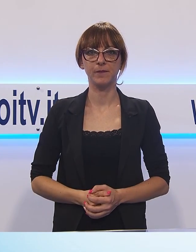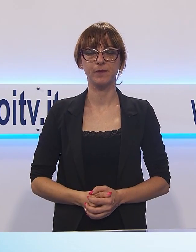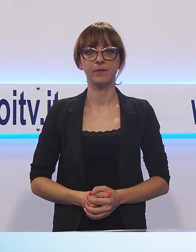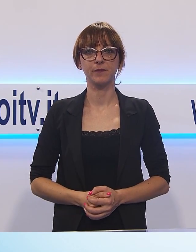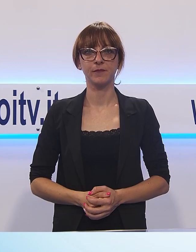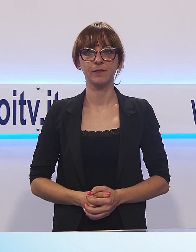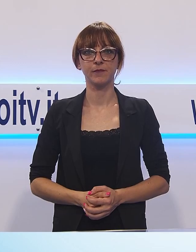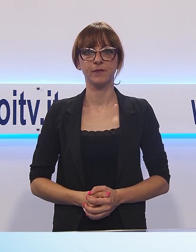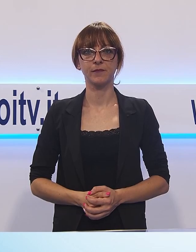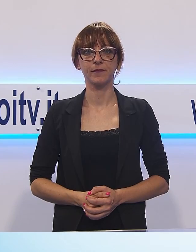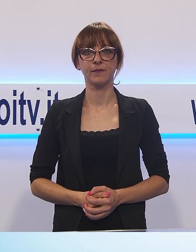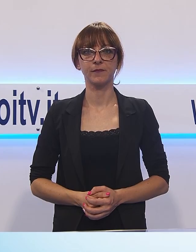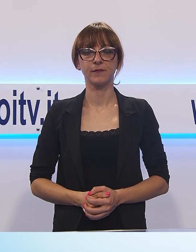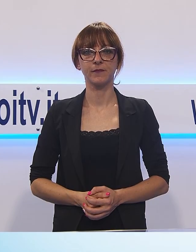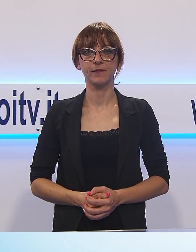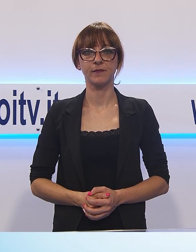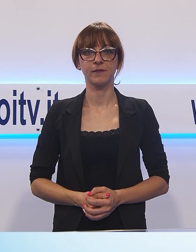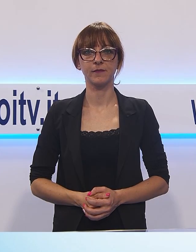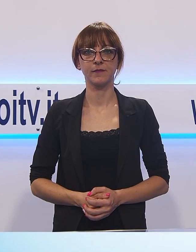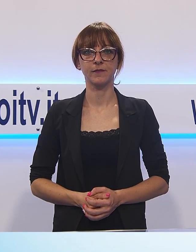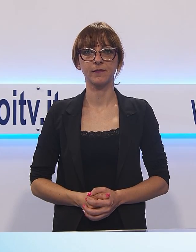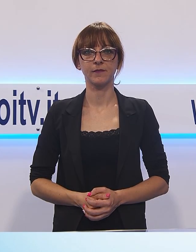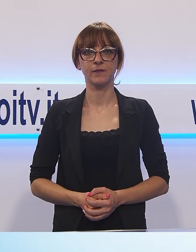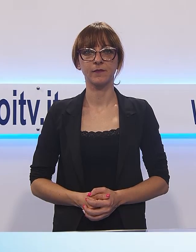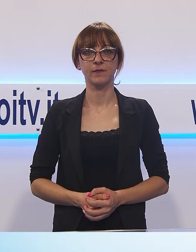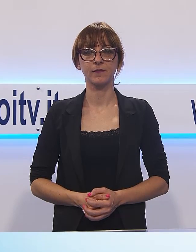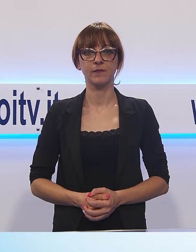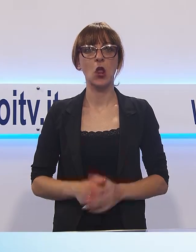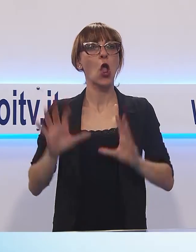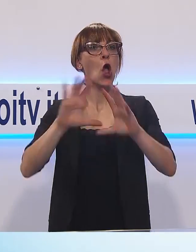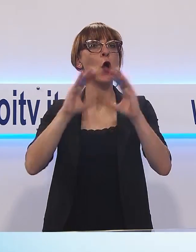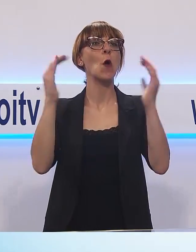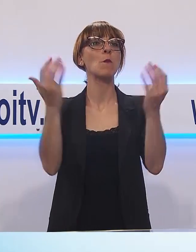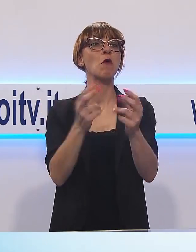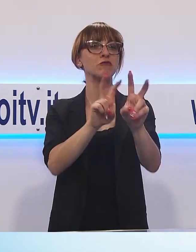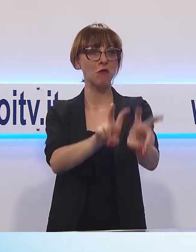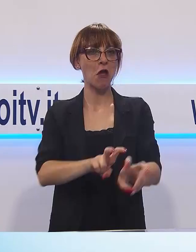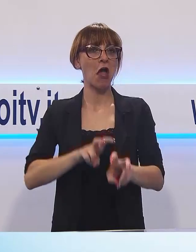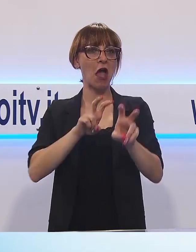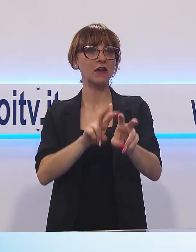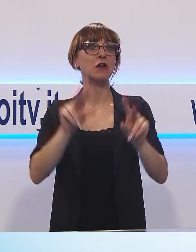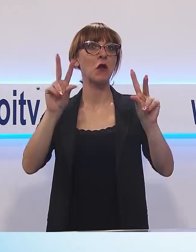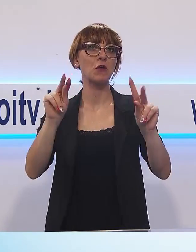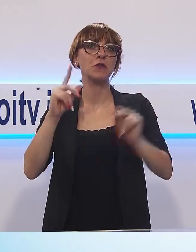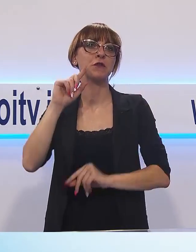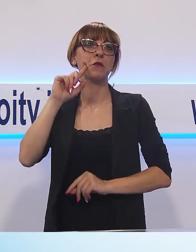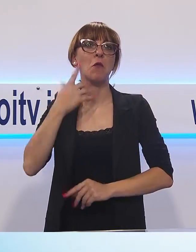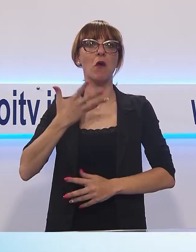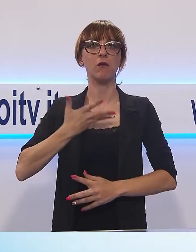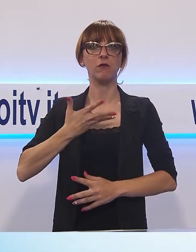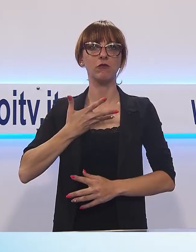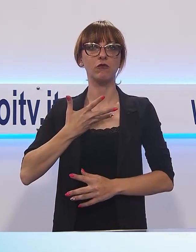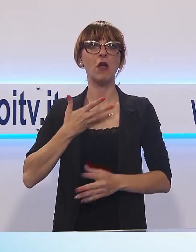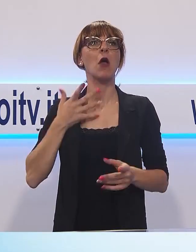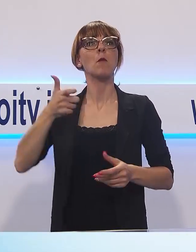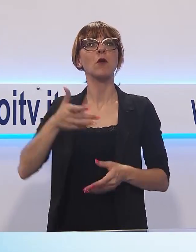Fiorentino. Ancora buone notizie dal mondo agricolo legate alla stagione primaverile che è stata particolarmente ricca di